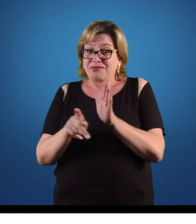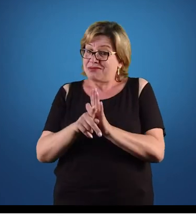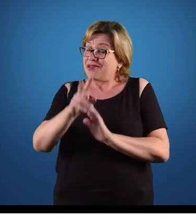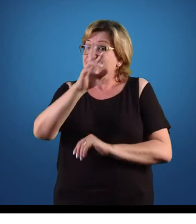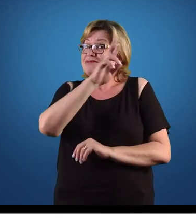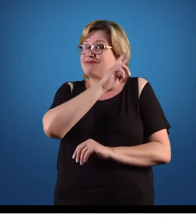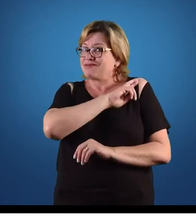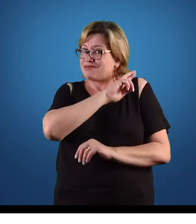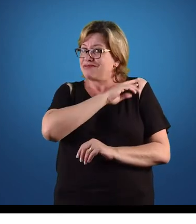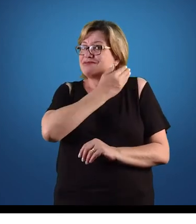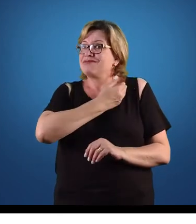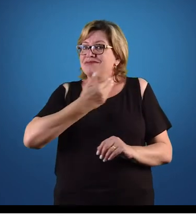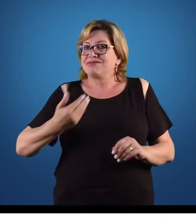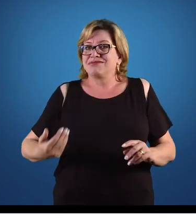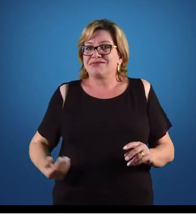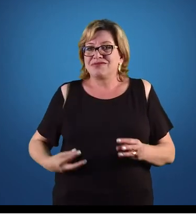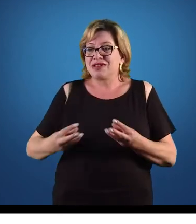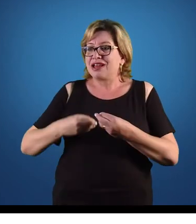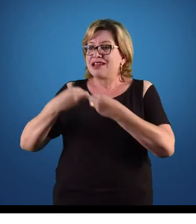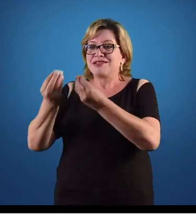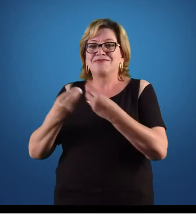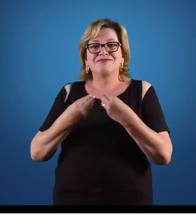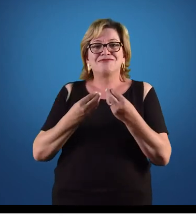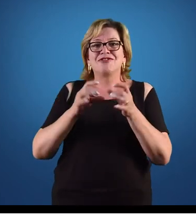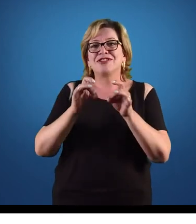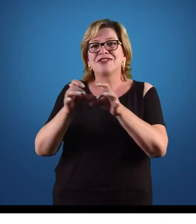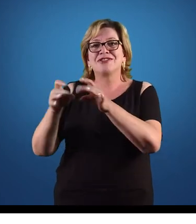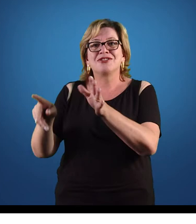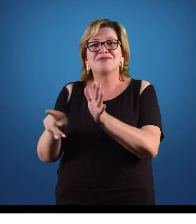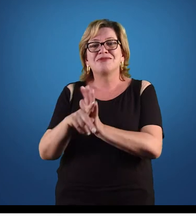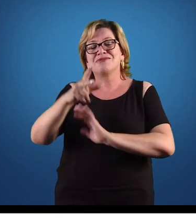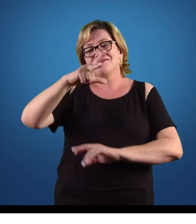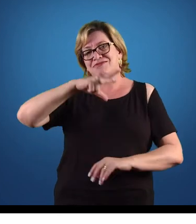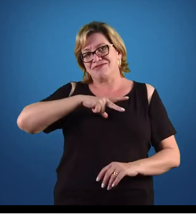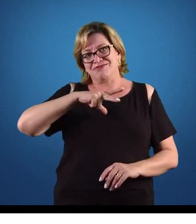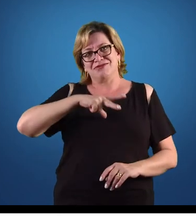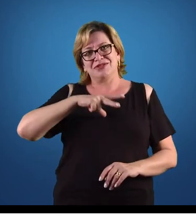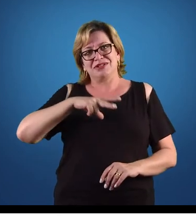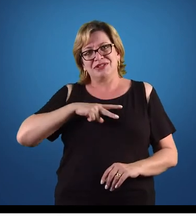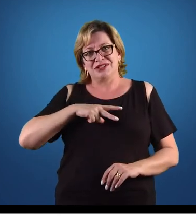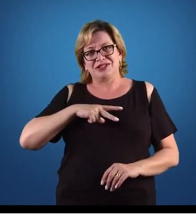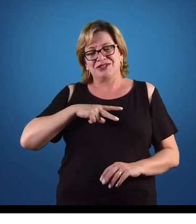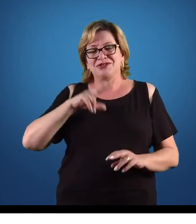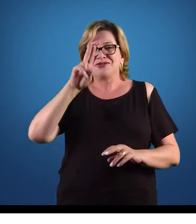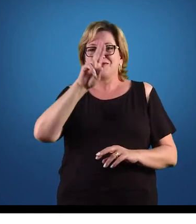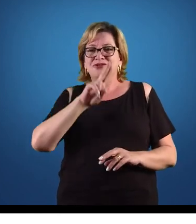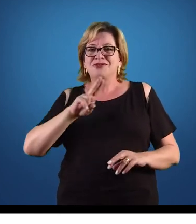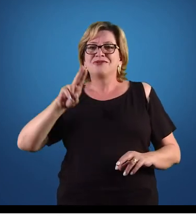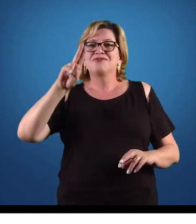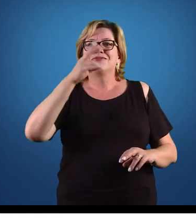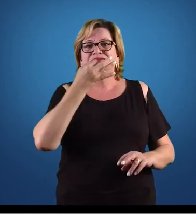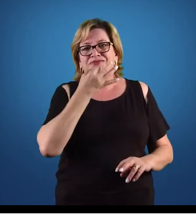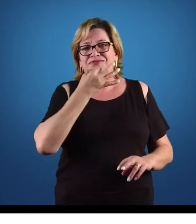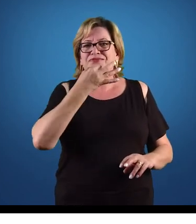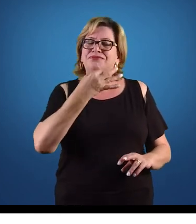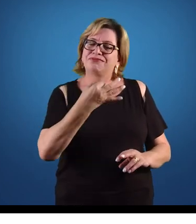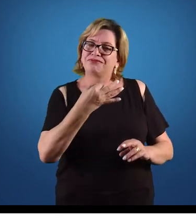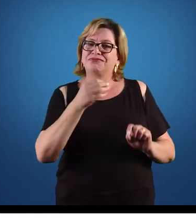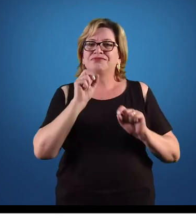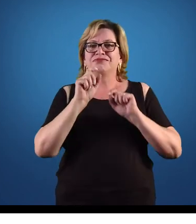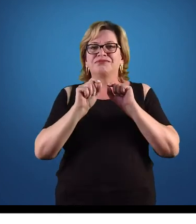sob sua responsabilidade para a iniciativa privada. Com o argumento do quê? Que